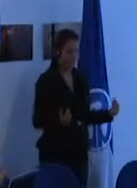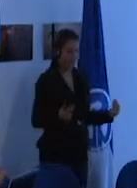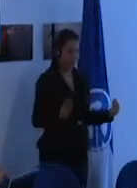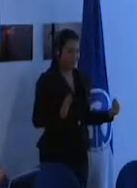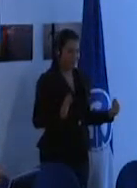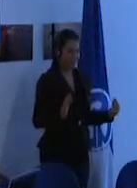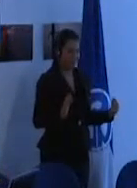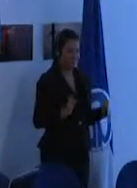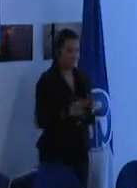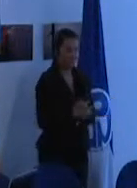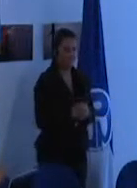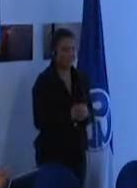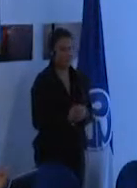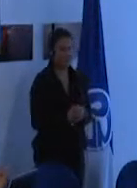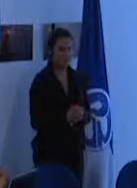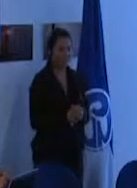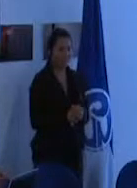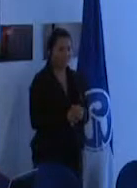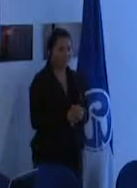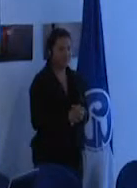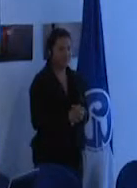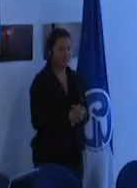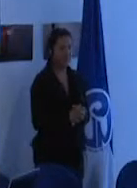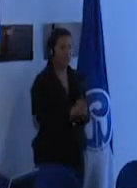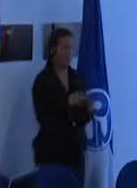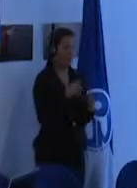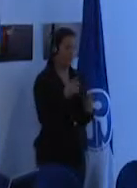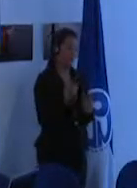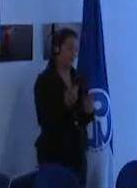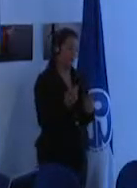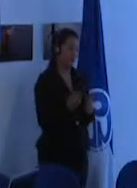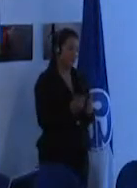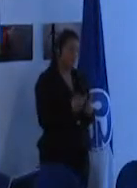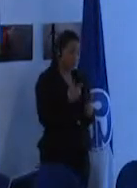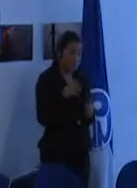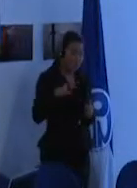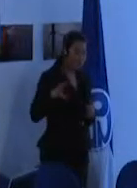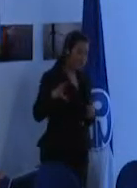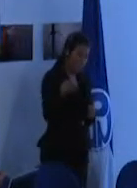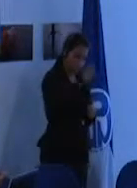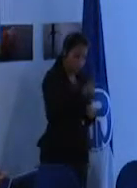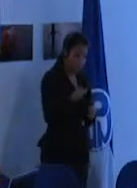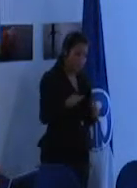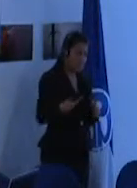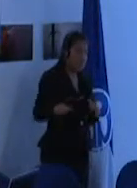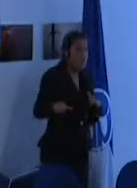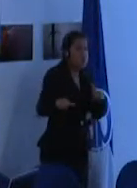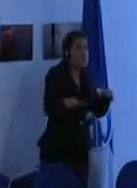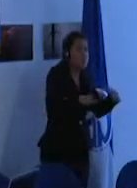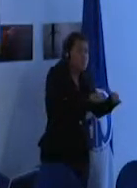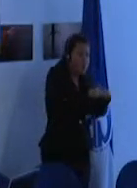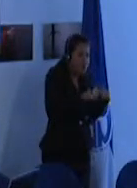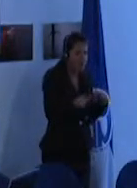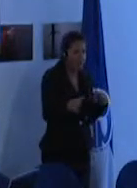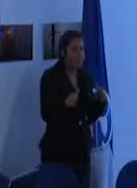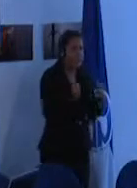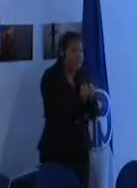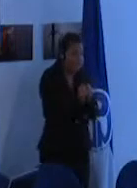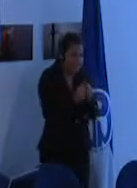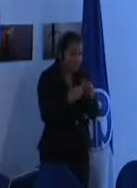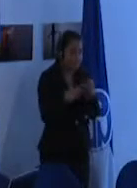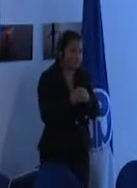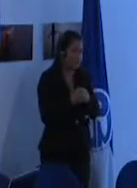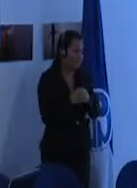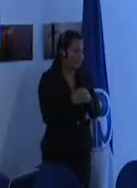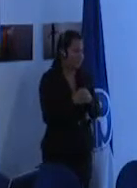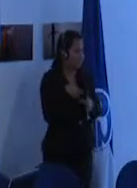entonces entonces al evitar que todo el mundo haga exactamente lo mismo con adaptaciones podemos hacer que